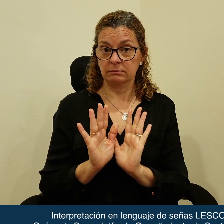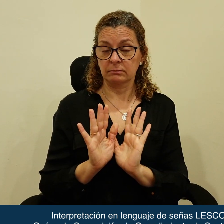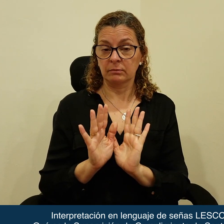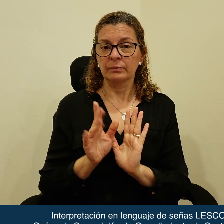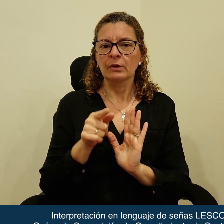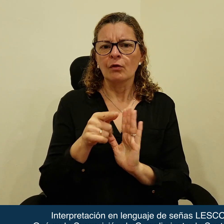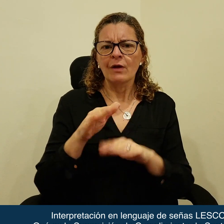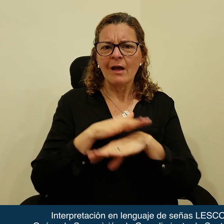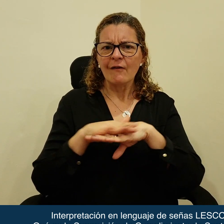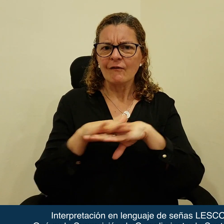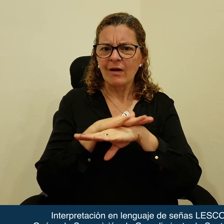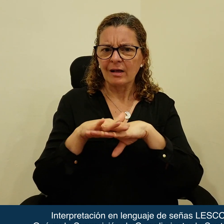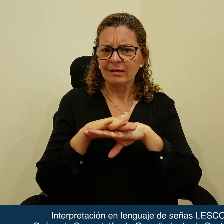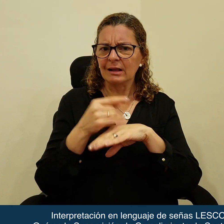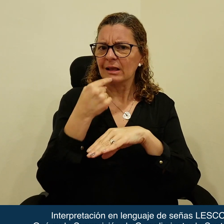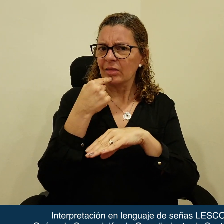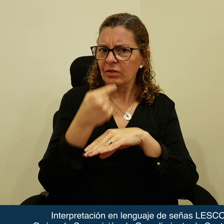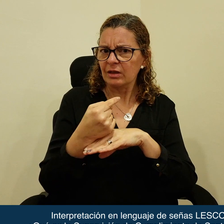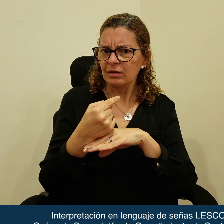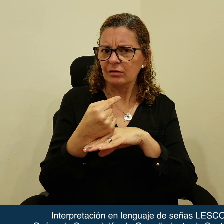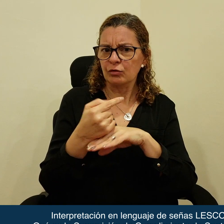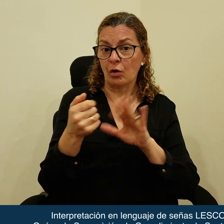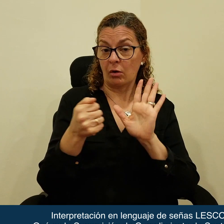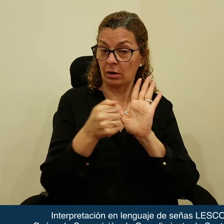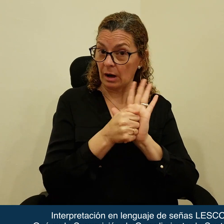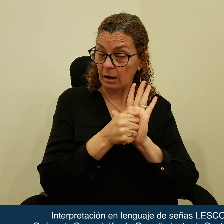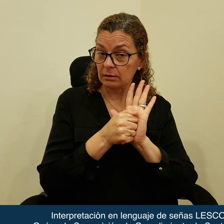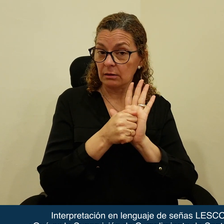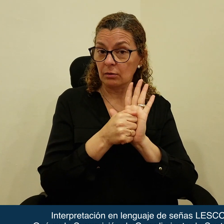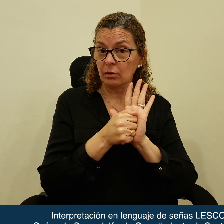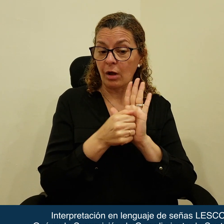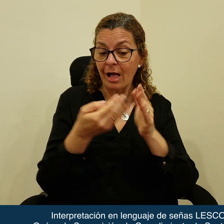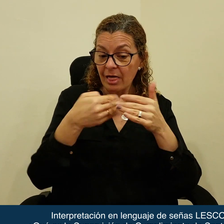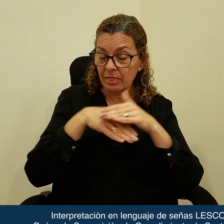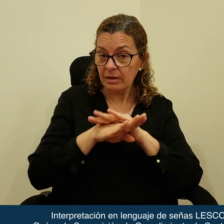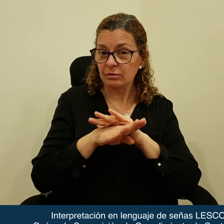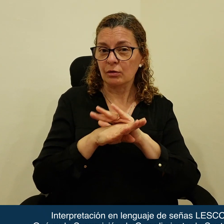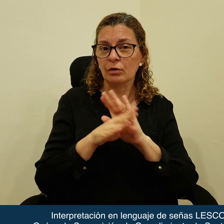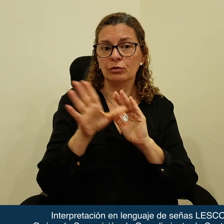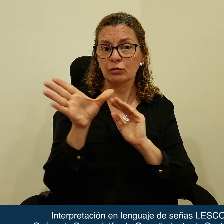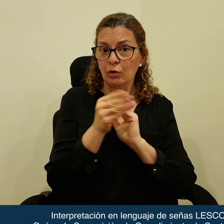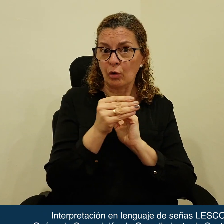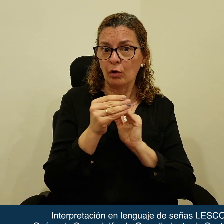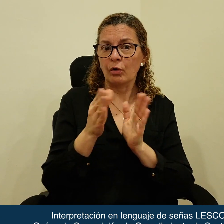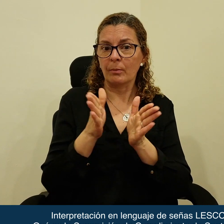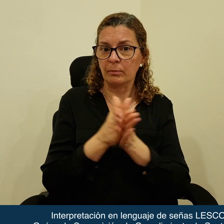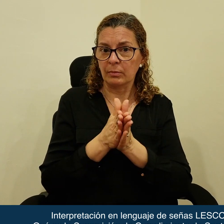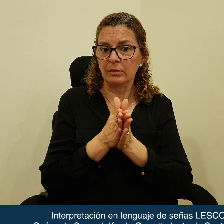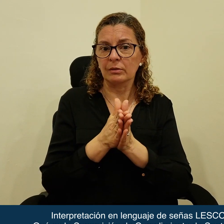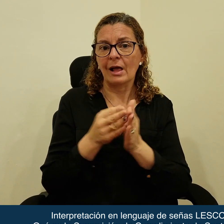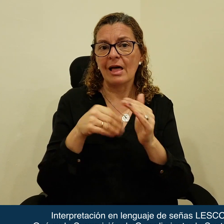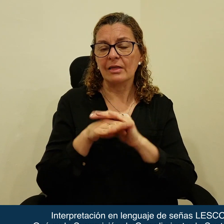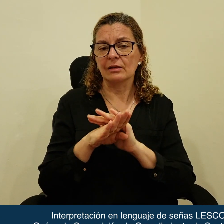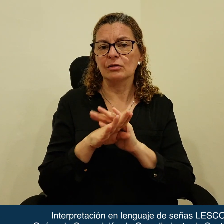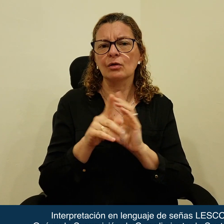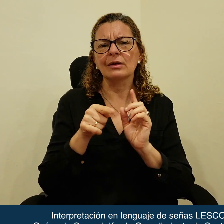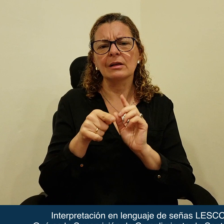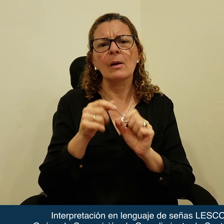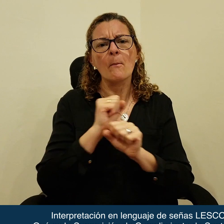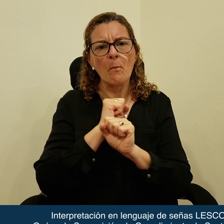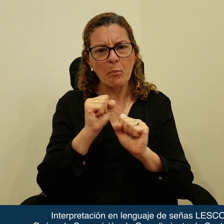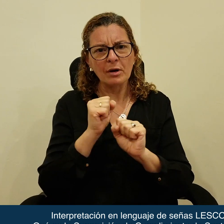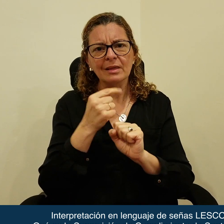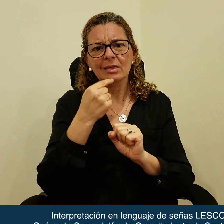Sobre la base de lo dispuesto en el referido artículo, dentro de las competencias de la Corte se encuentra la facultad